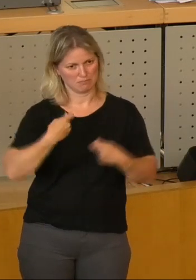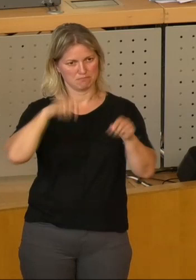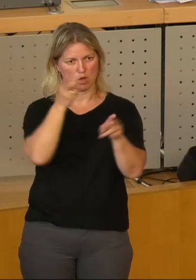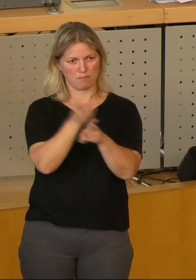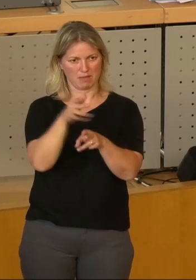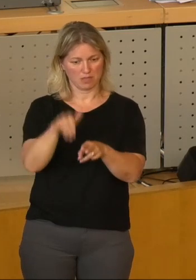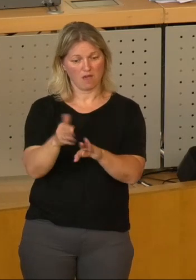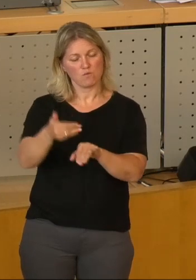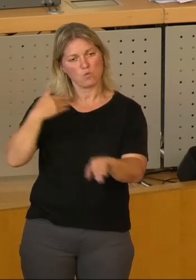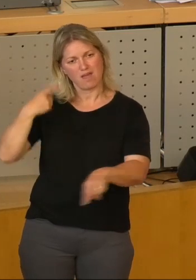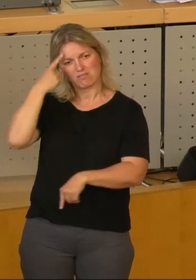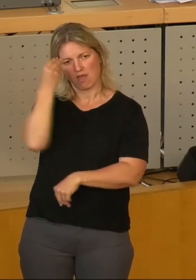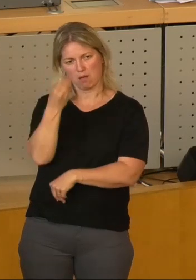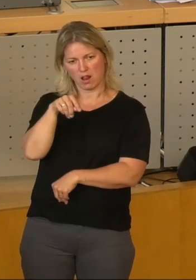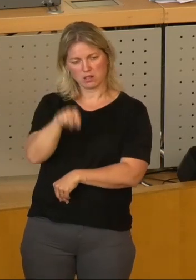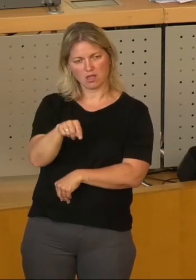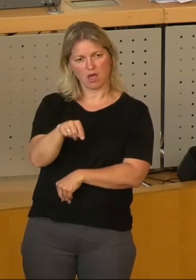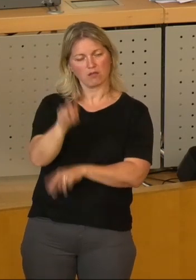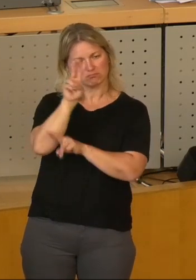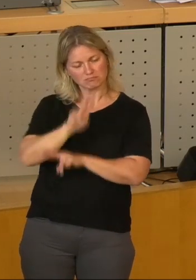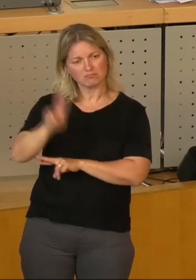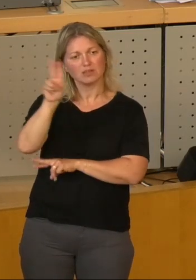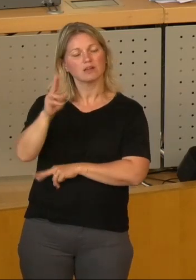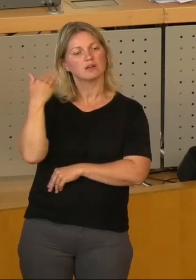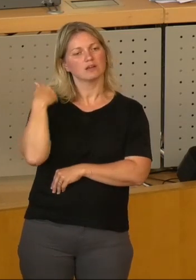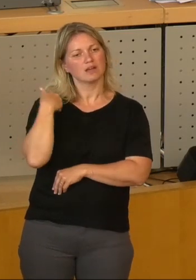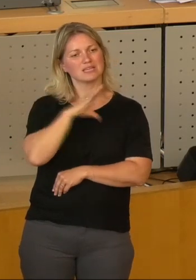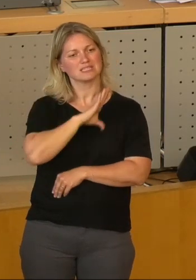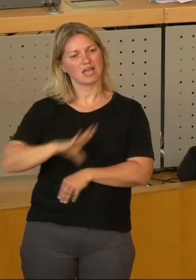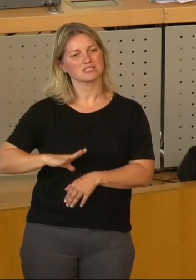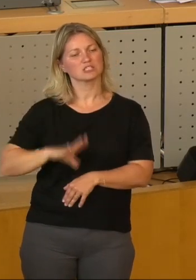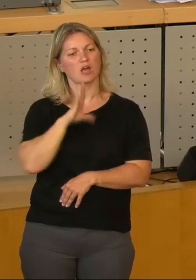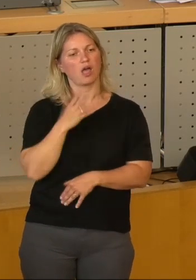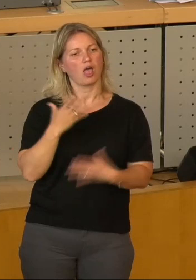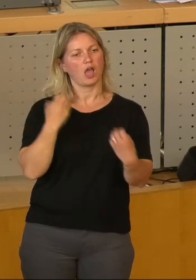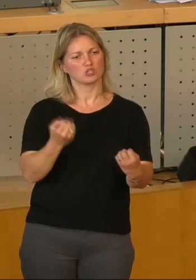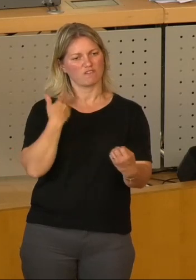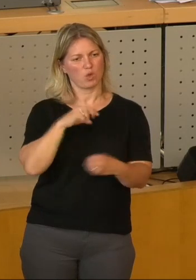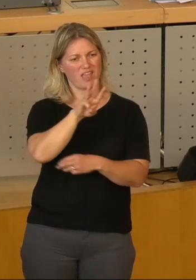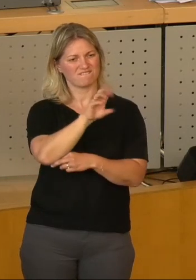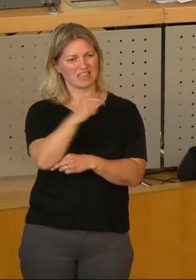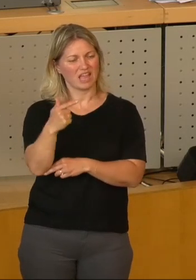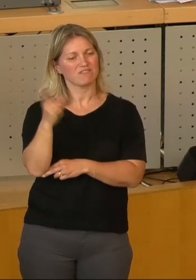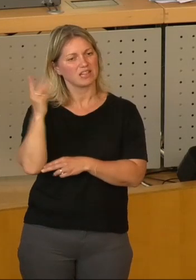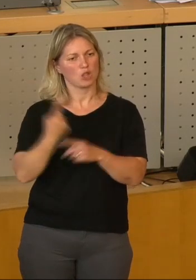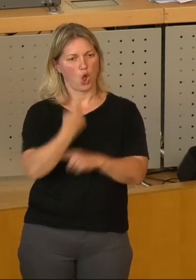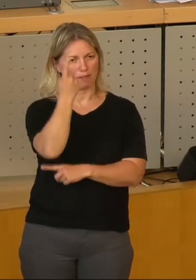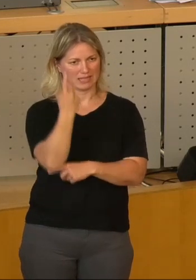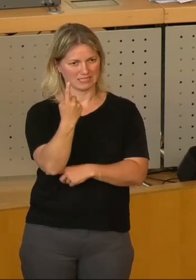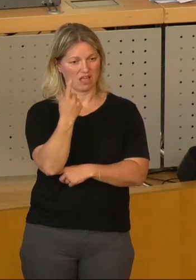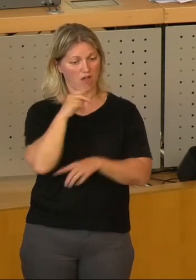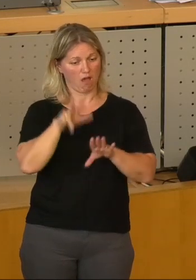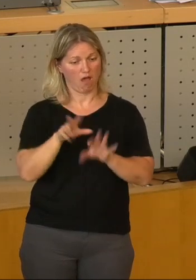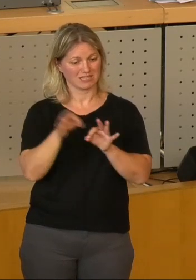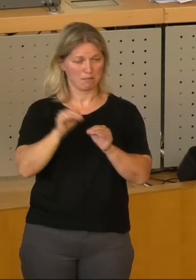war ein Denkmal zu Ehren des sächsischen Herrscherhauses Wettin, der sogenannte Wettin-Obelisk. Ein ca. 18 Meter hoher